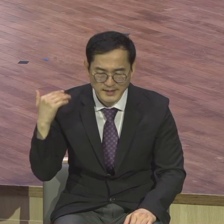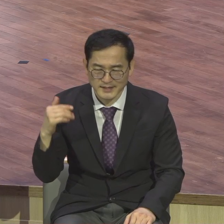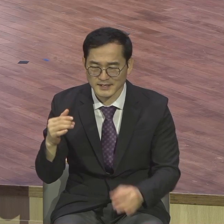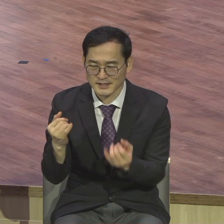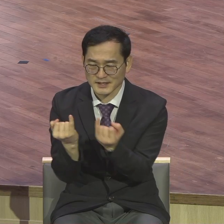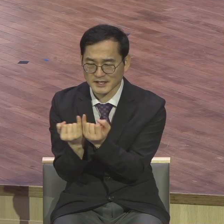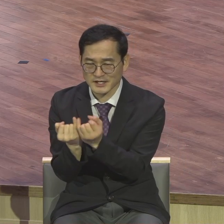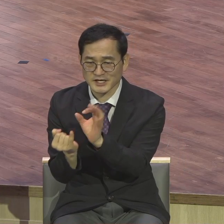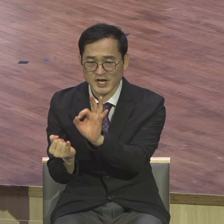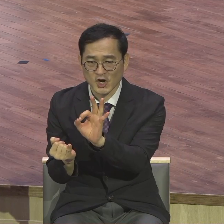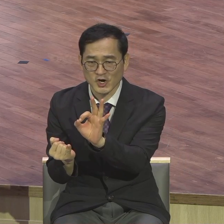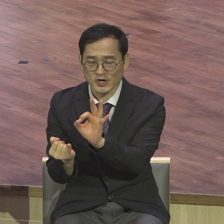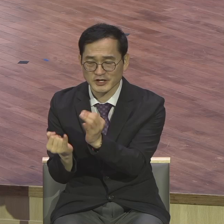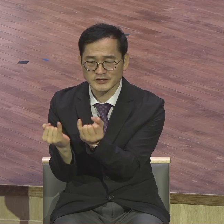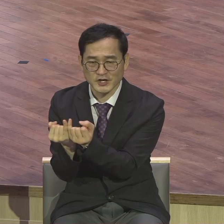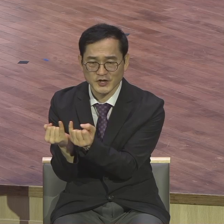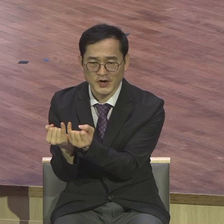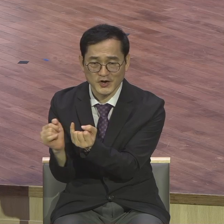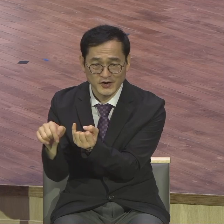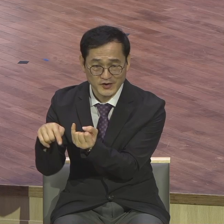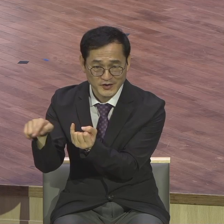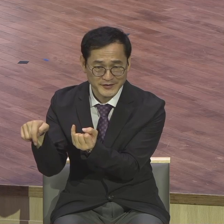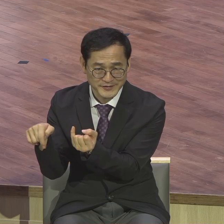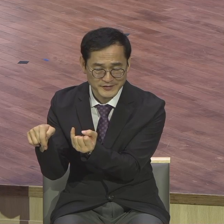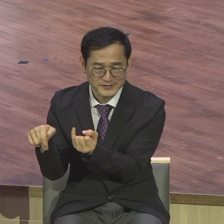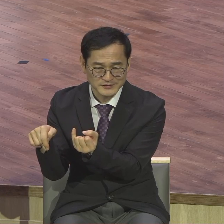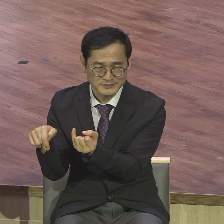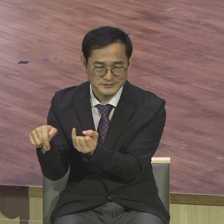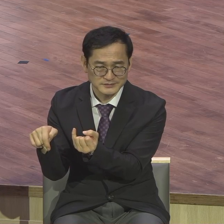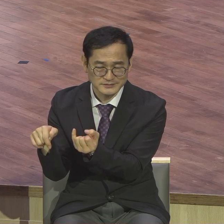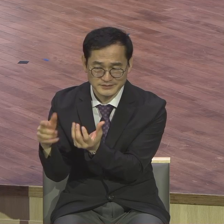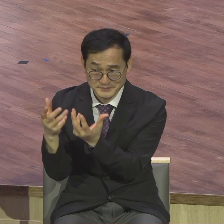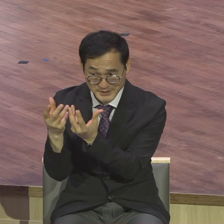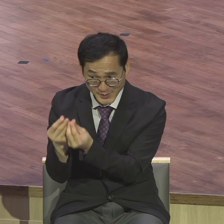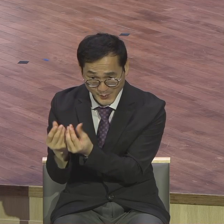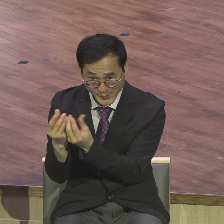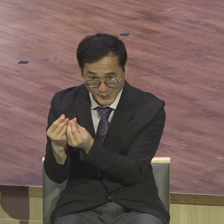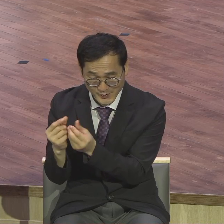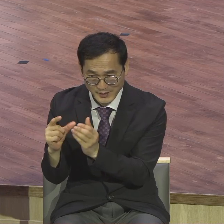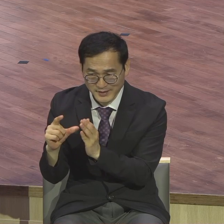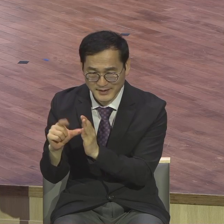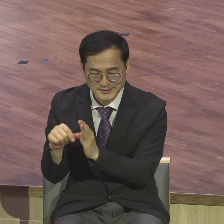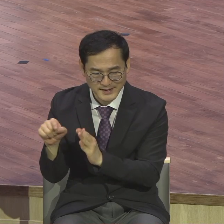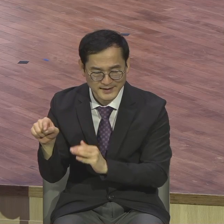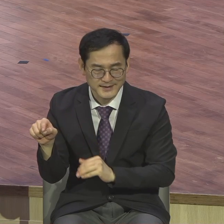종말을 사는 지혜를 가르쳐 주고 계시잖아요. 열처녀 비유